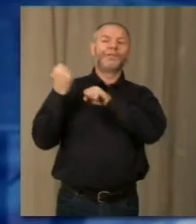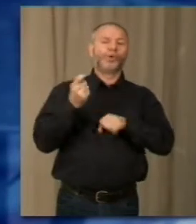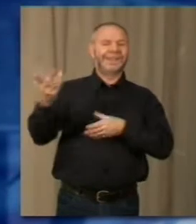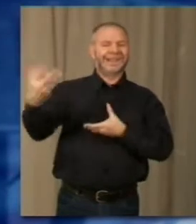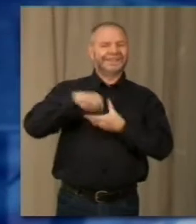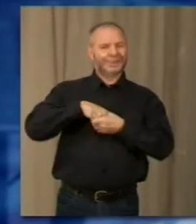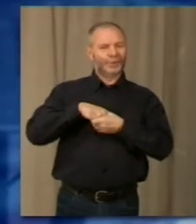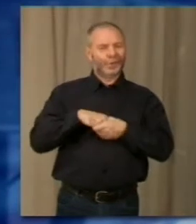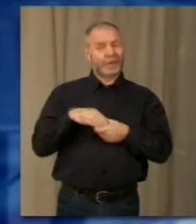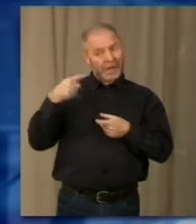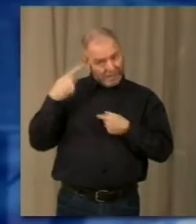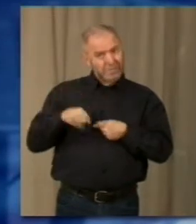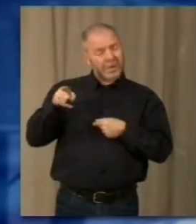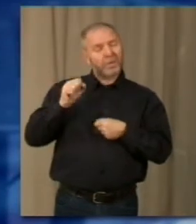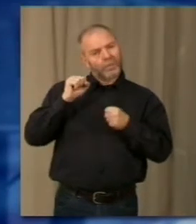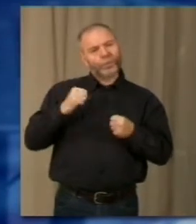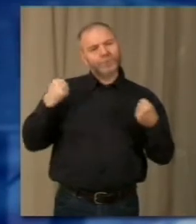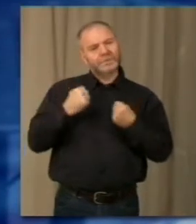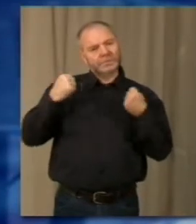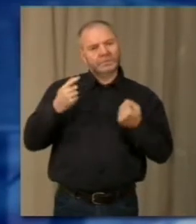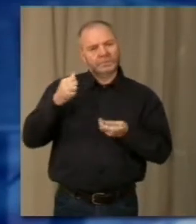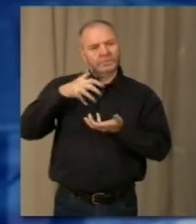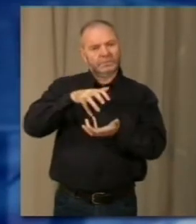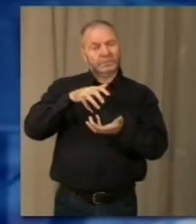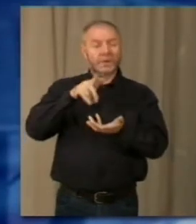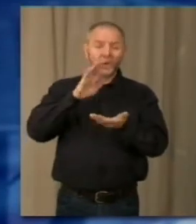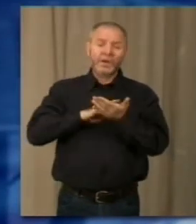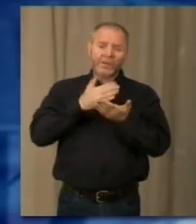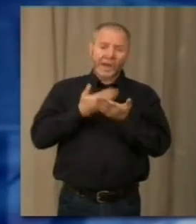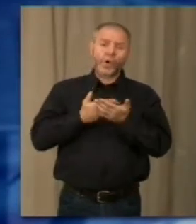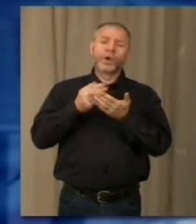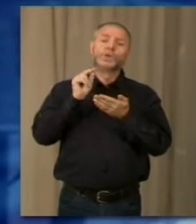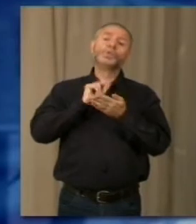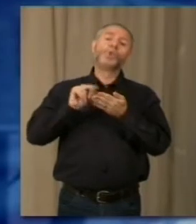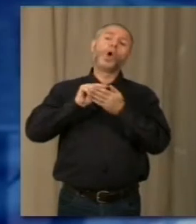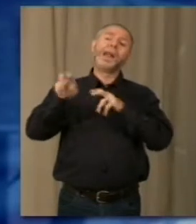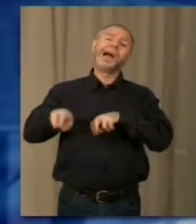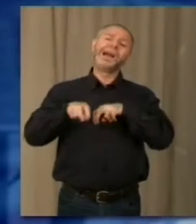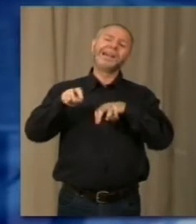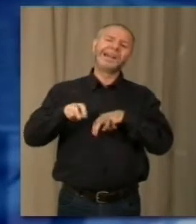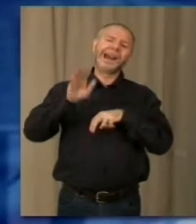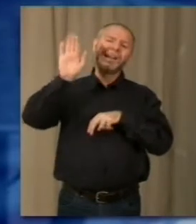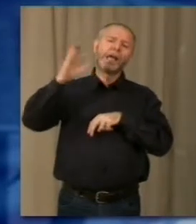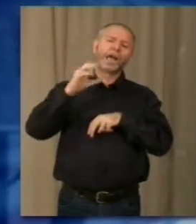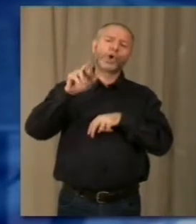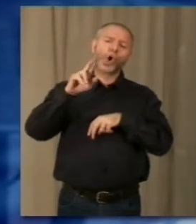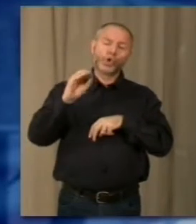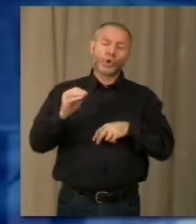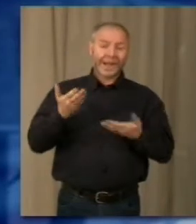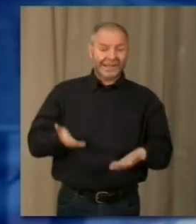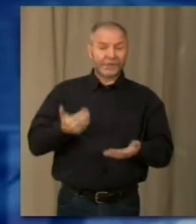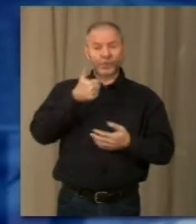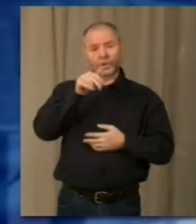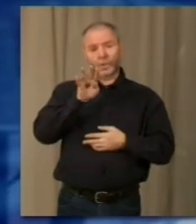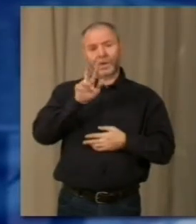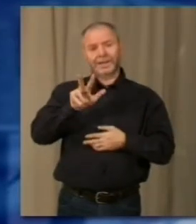Questa potrebbe sponsorizzare il progetto, vista anche la valenza della scuola agraria a livello formativo. Ad oggi sono 143 gli